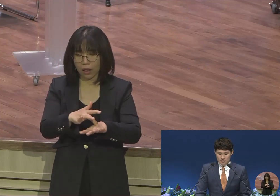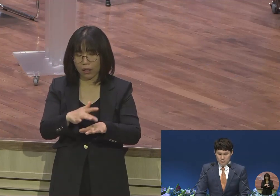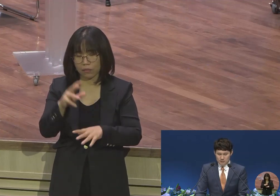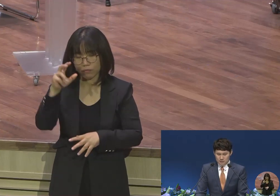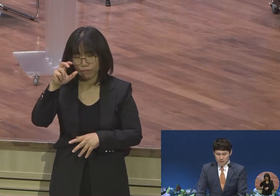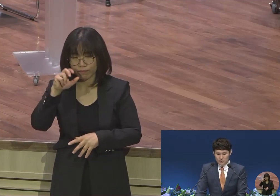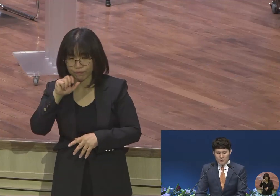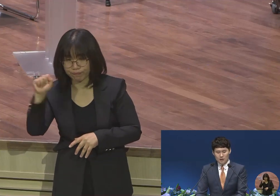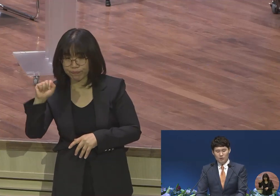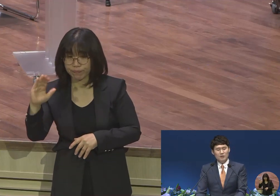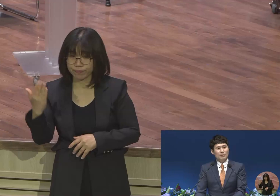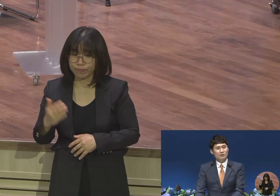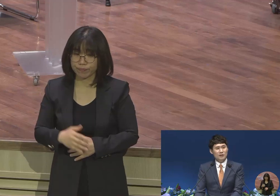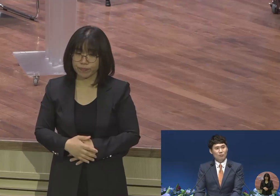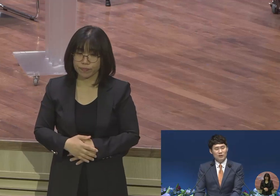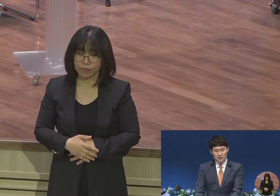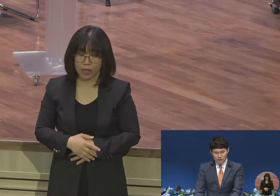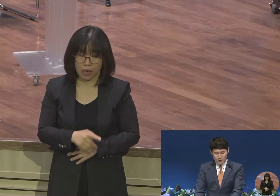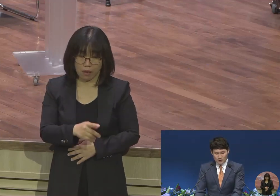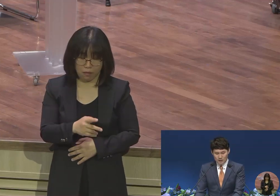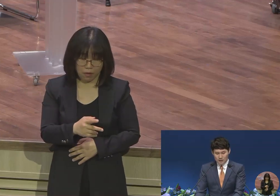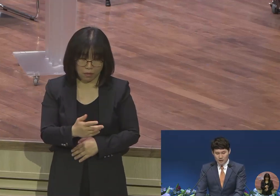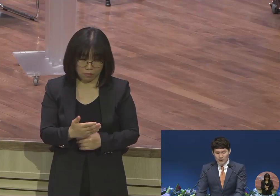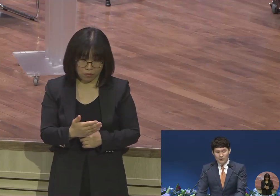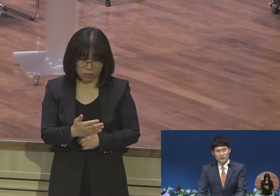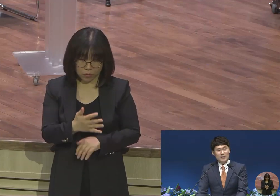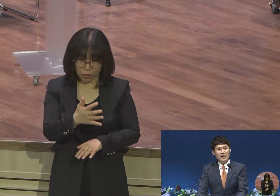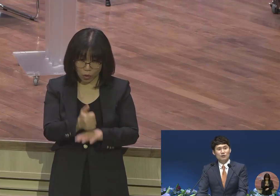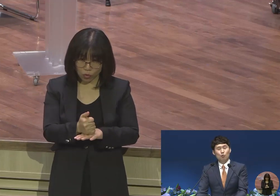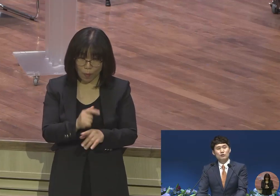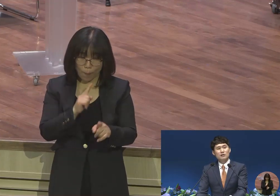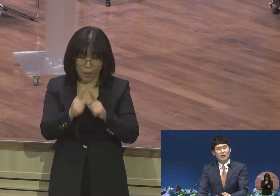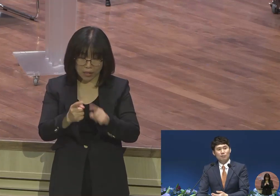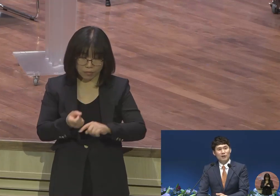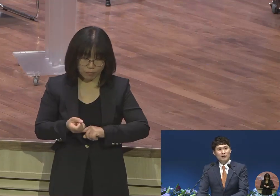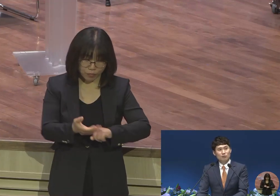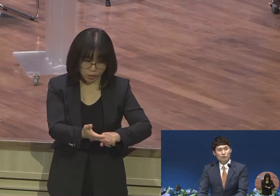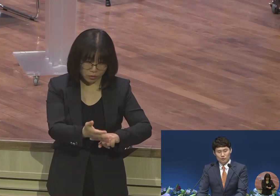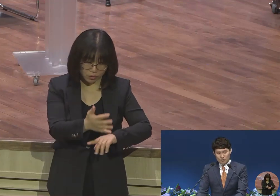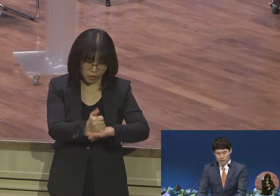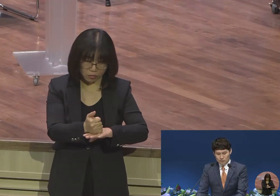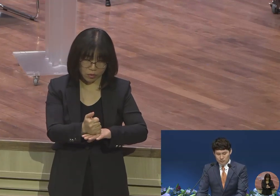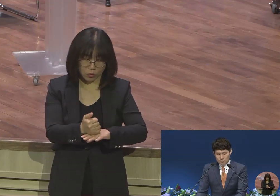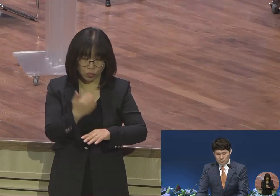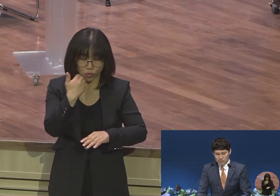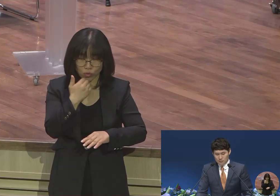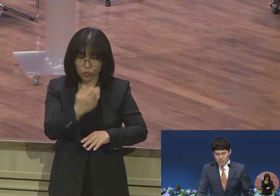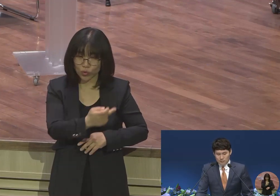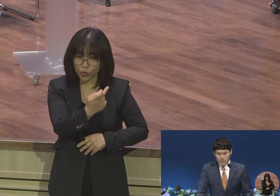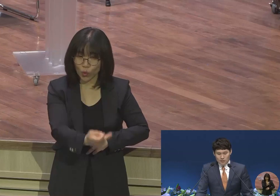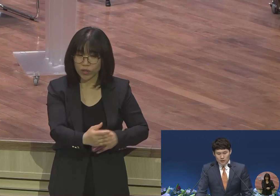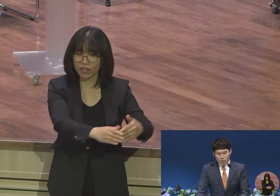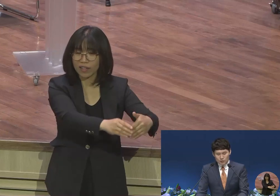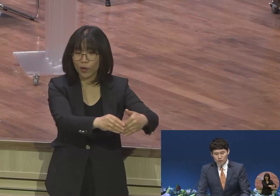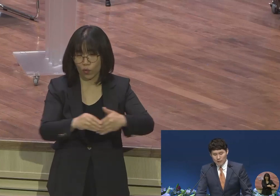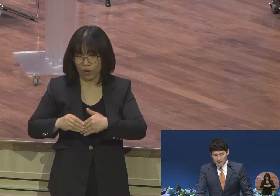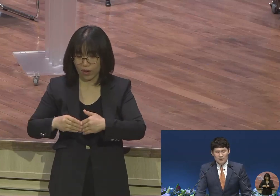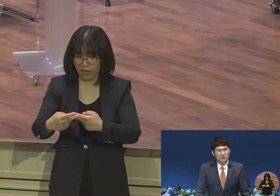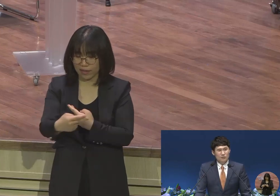그런데 이 사람이 은혜 받으니까 몇 달 전에 한 자기가 아는 동생을 다락방에 데리고 온 거죠 이 동생도 마찬가지로